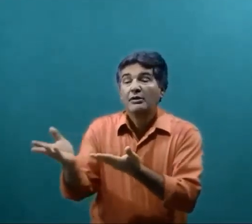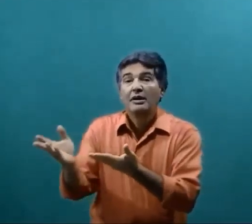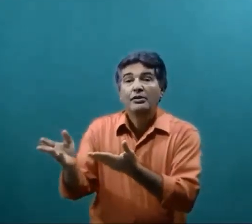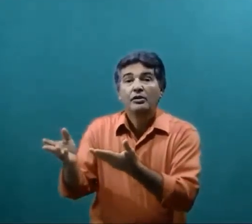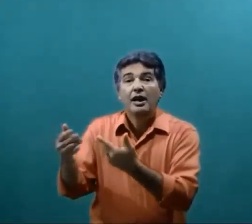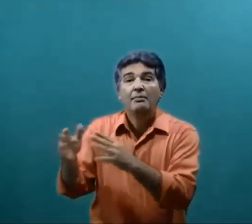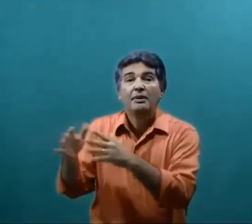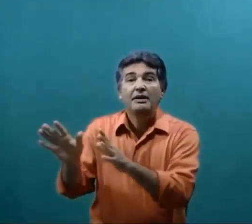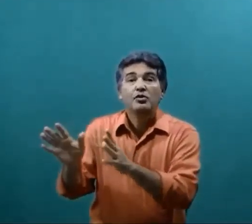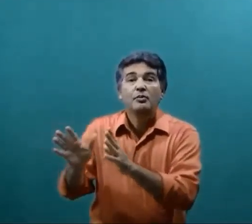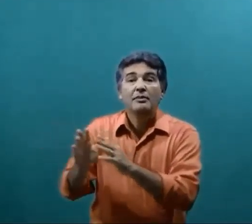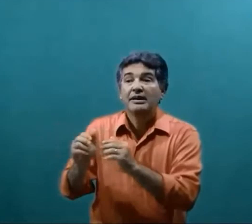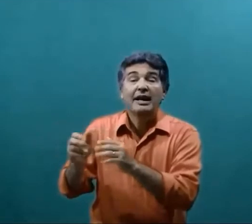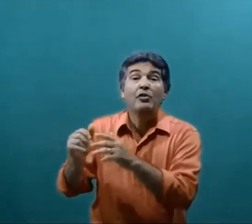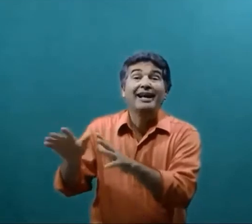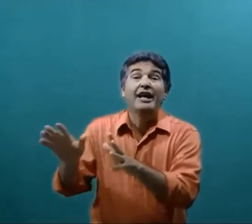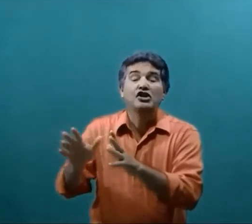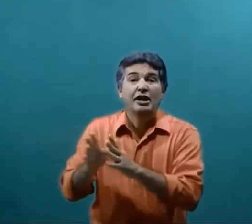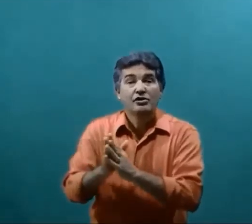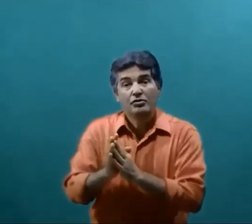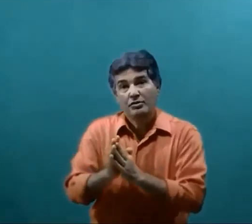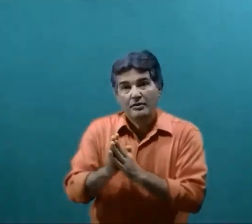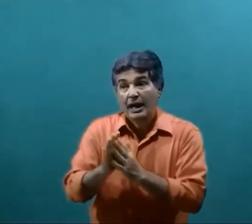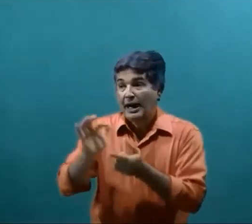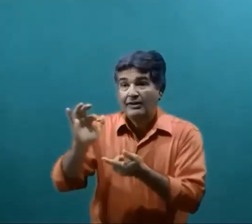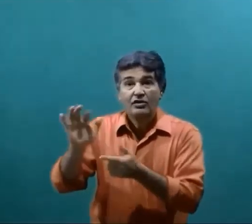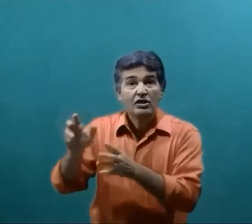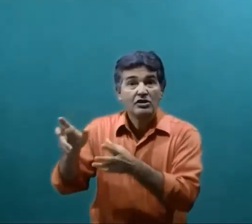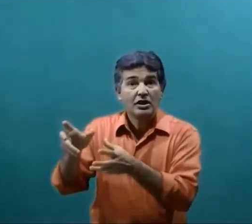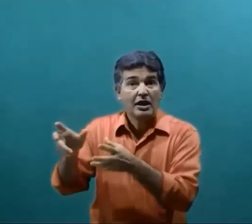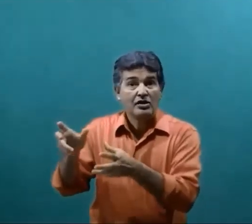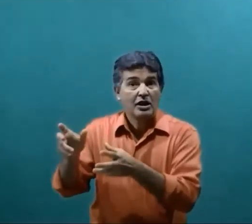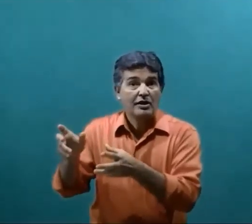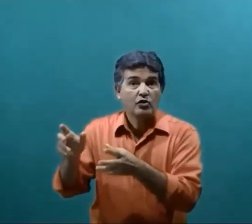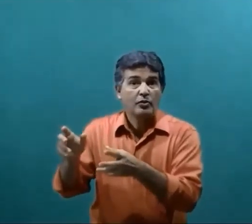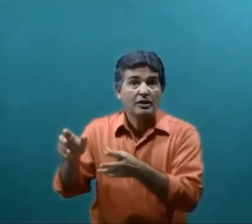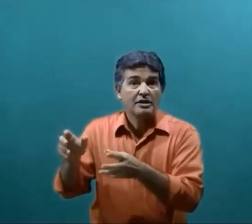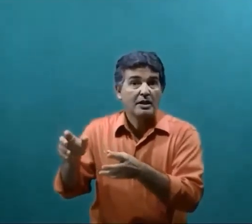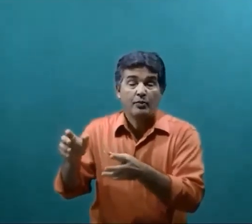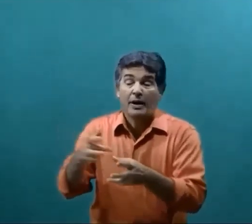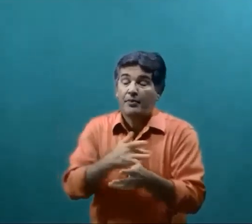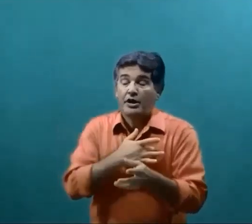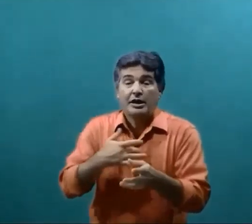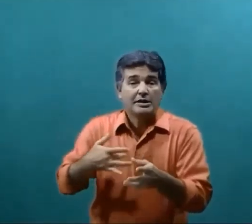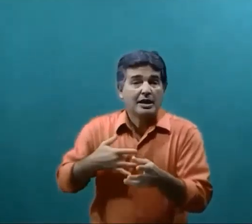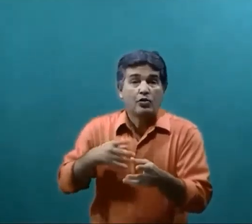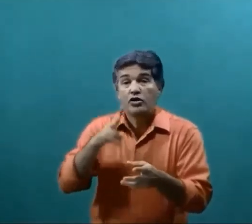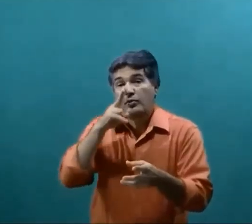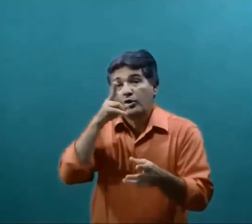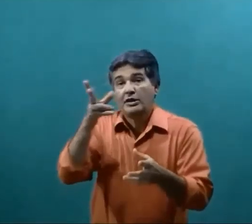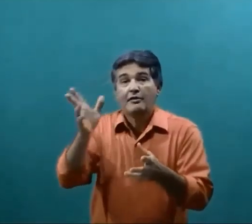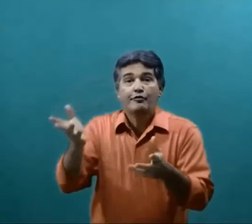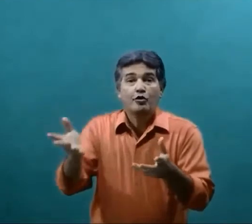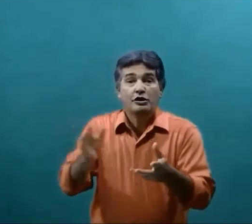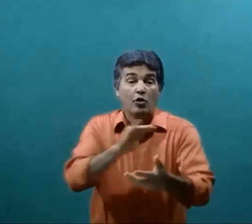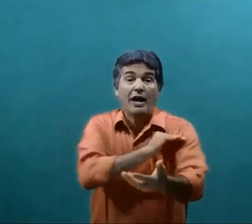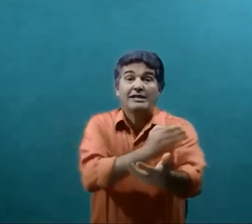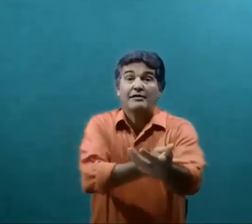alimento Que é apenas complementar O energético As latinhas de energético Por exemplo Ah porque dá saúde Porque dá força Ou essa